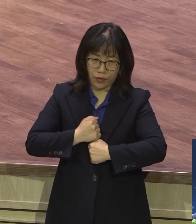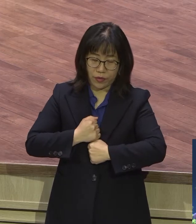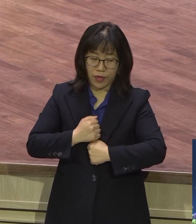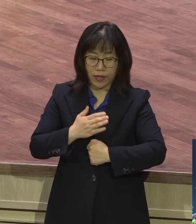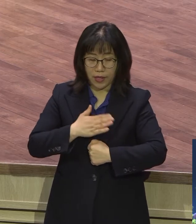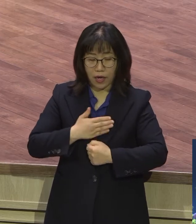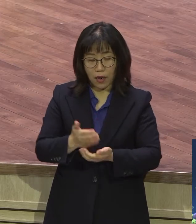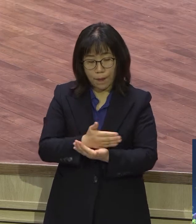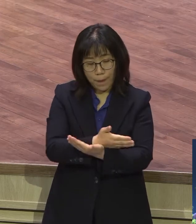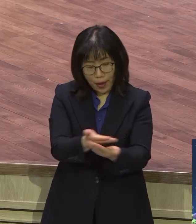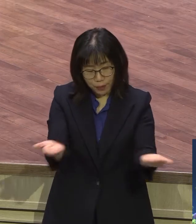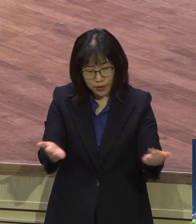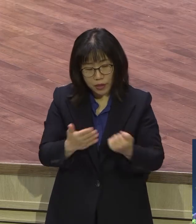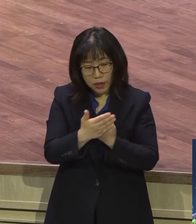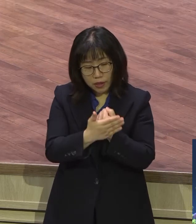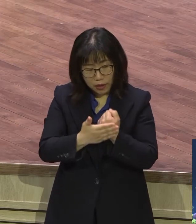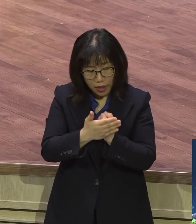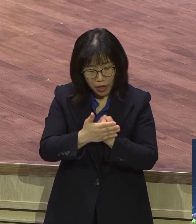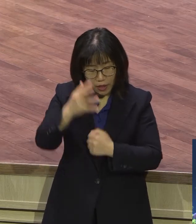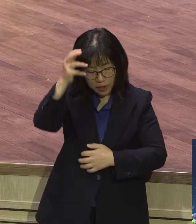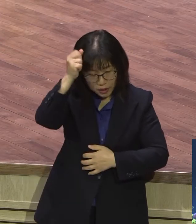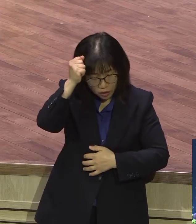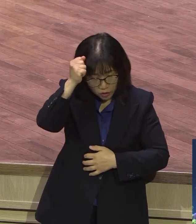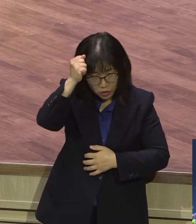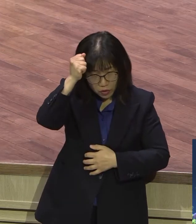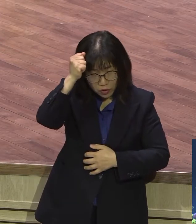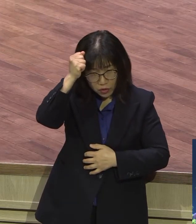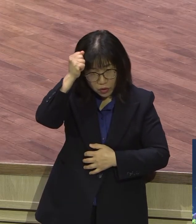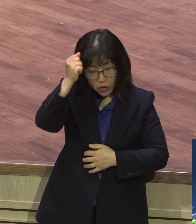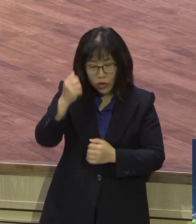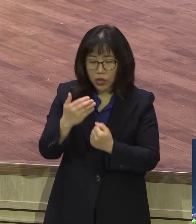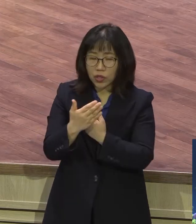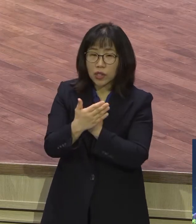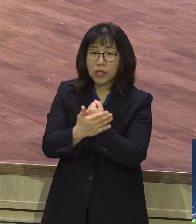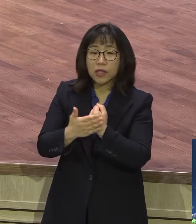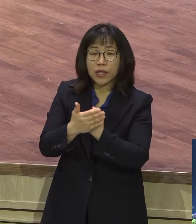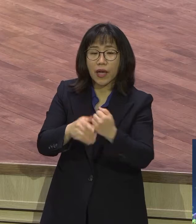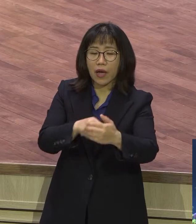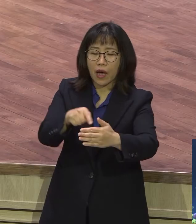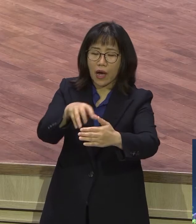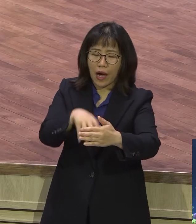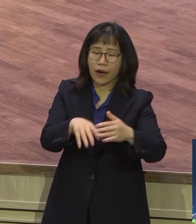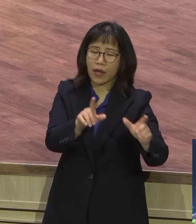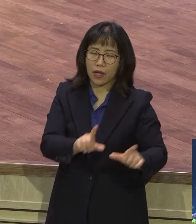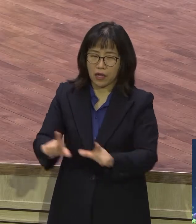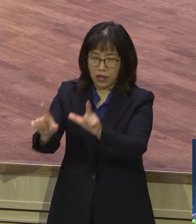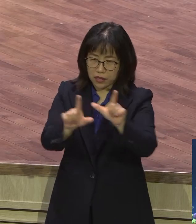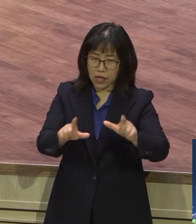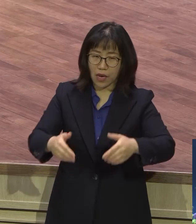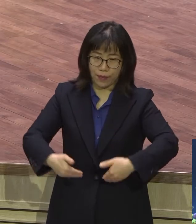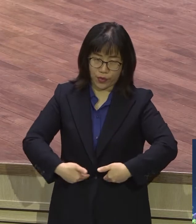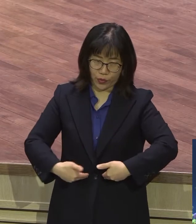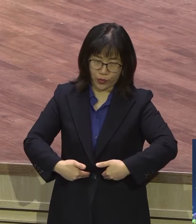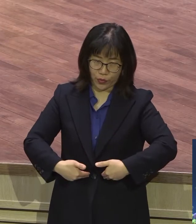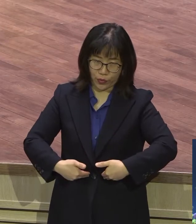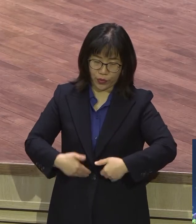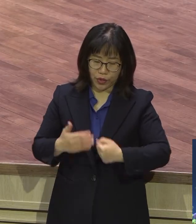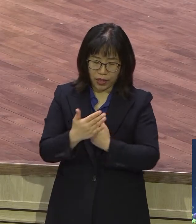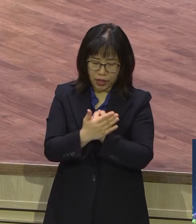은혜를 기억해야 된다. 은혜 속에 살아야 된다. 은혜가 이끄는 삶을 강조한 겁니다. 이 세